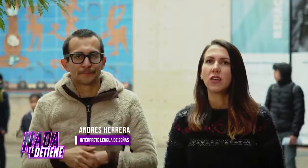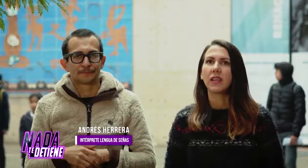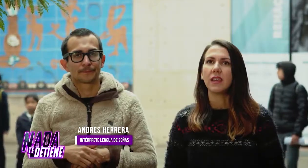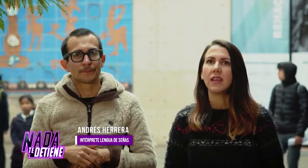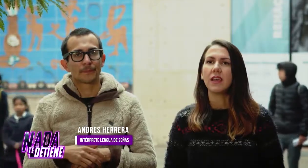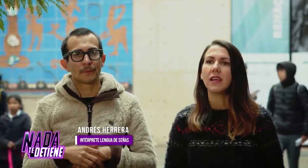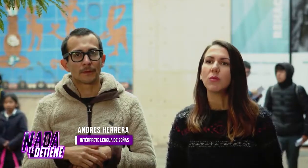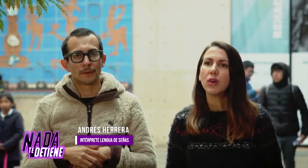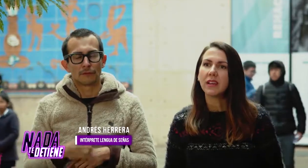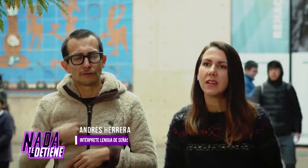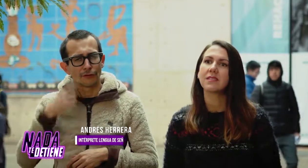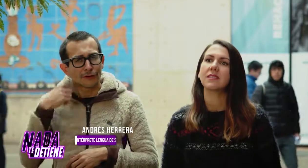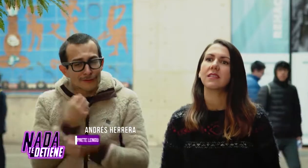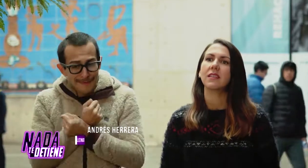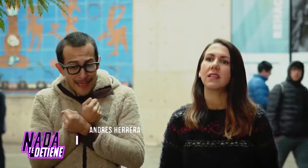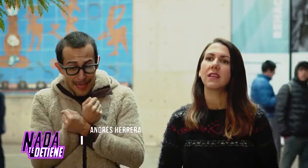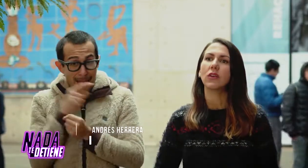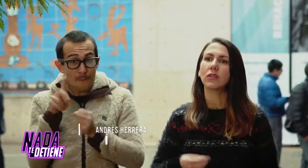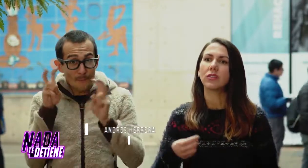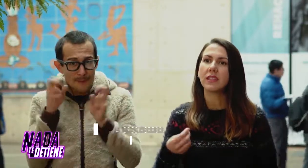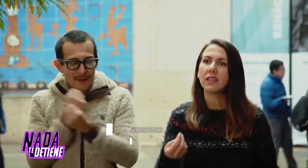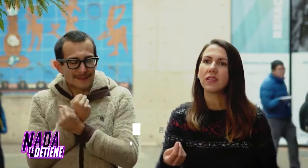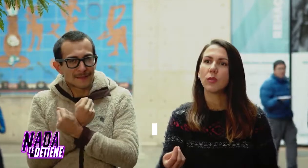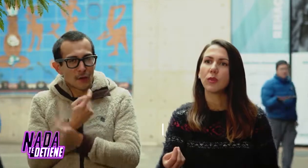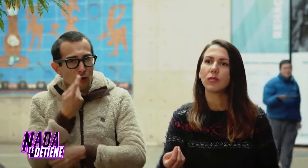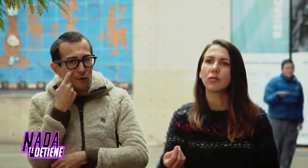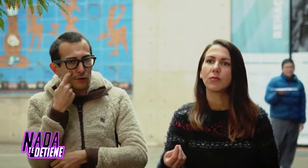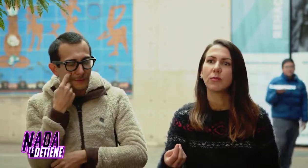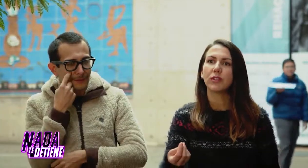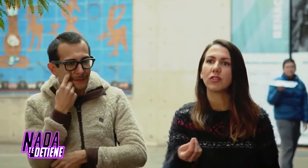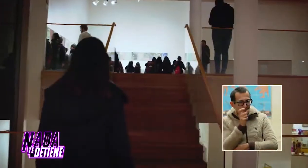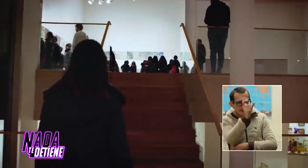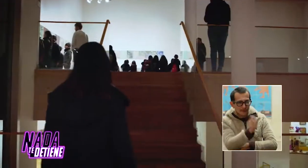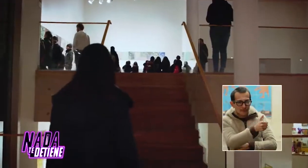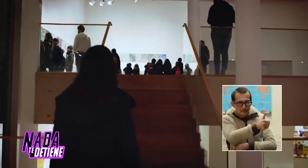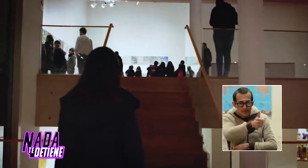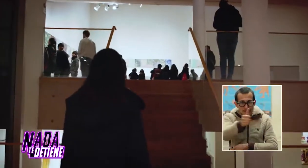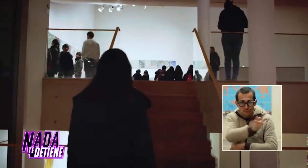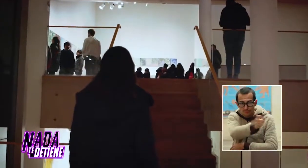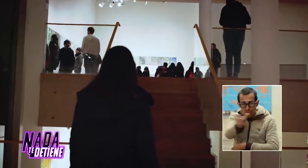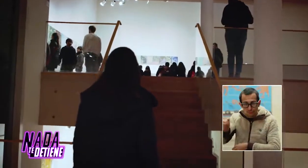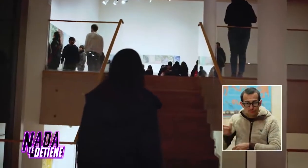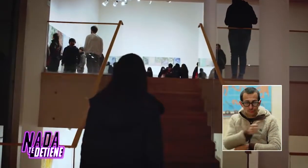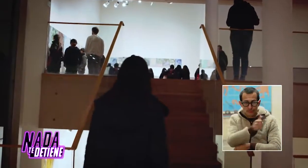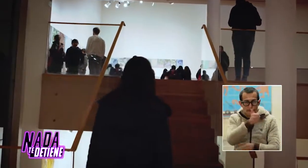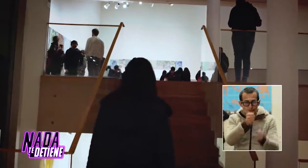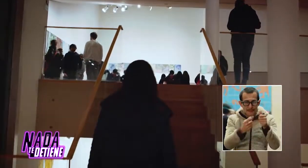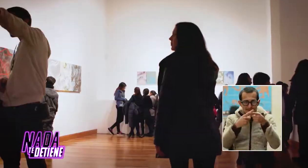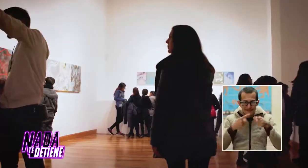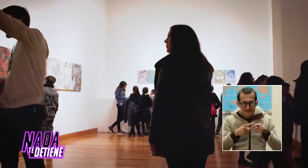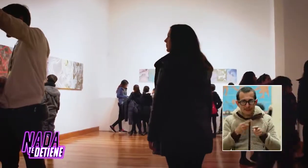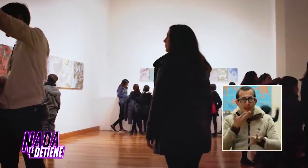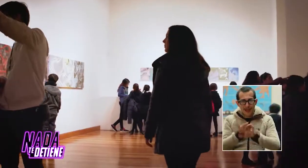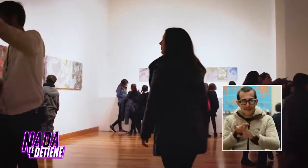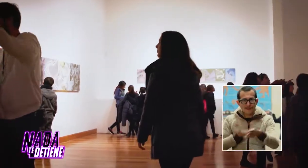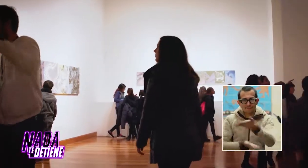Creo que el amor es reconocer que somos personas diferentes y que estamos en convivencia.